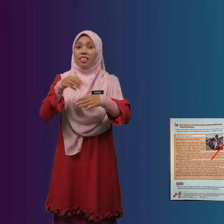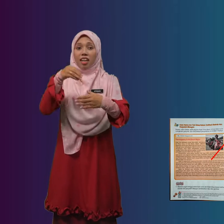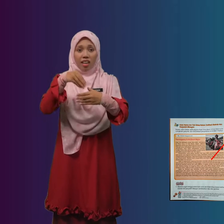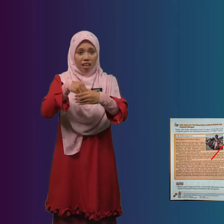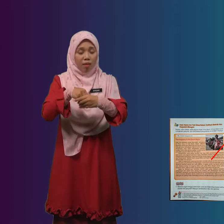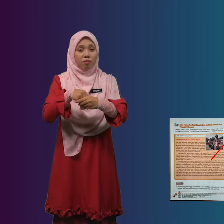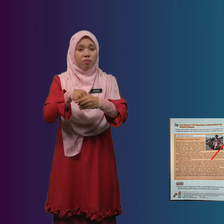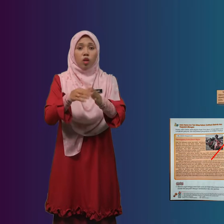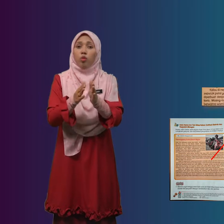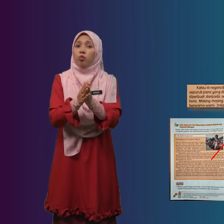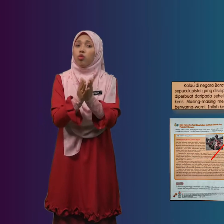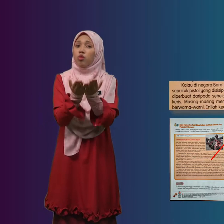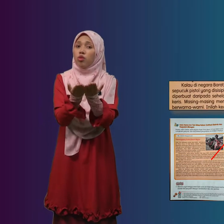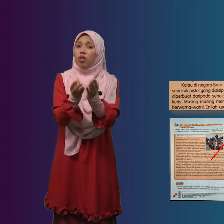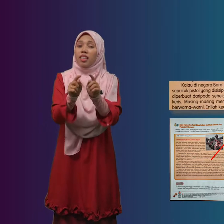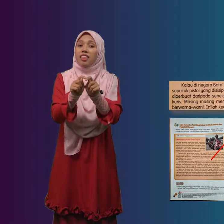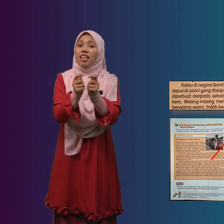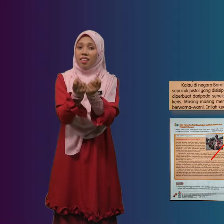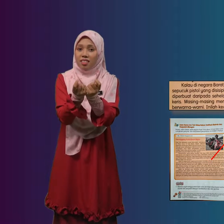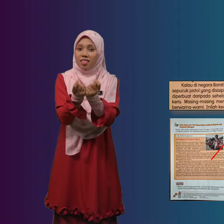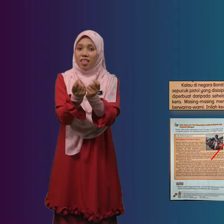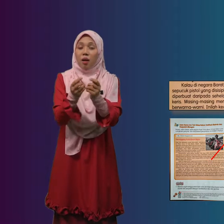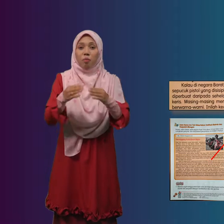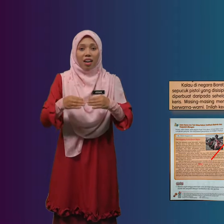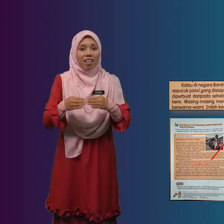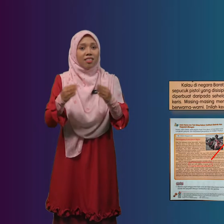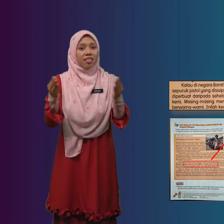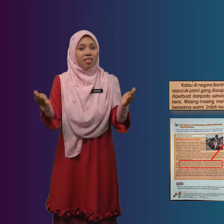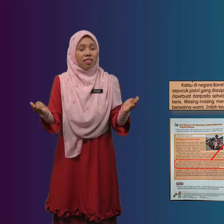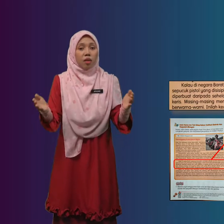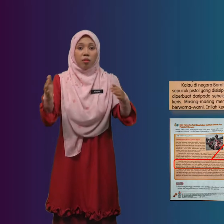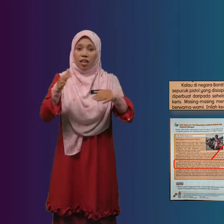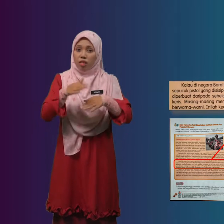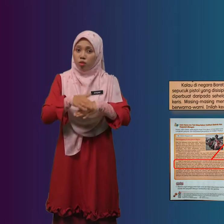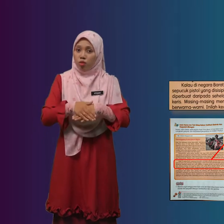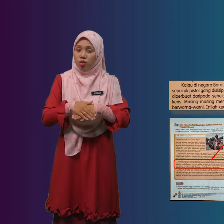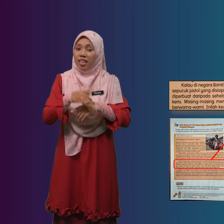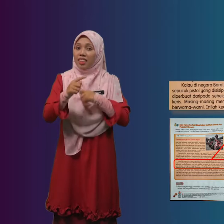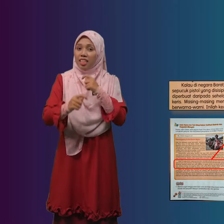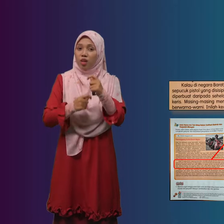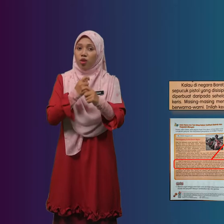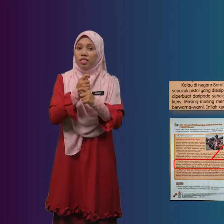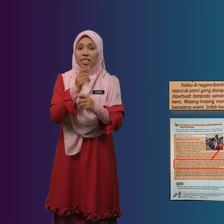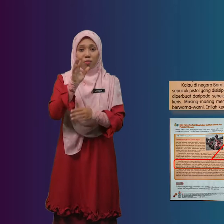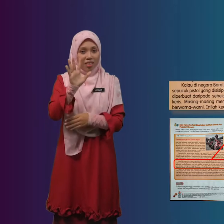Dalam Buku Teks Bahasa Melayu Tahun Lima